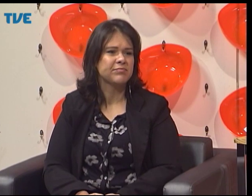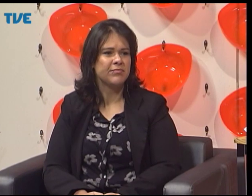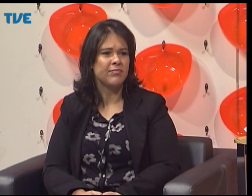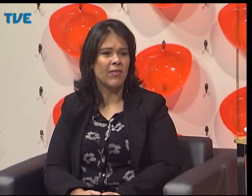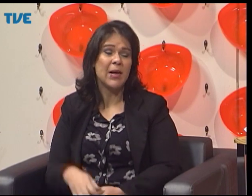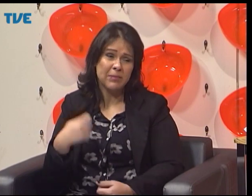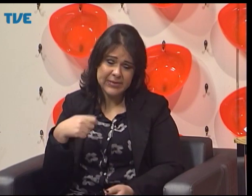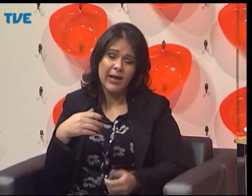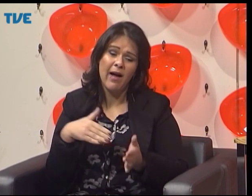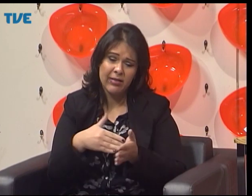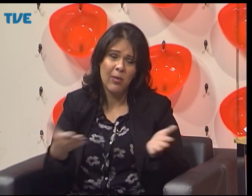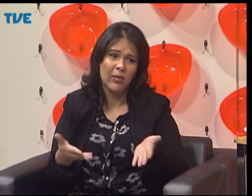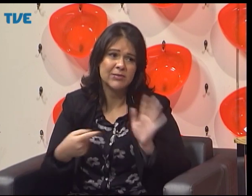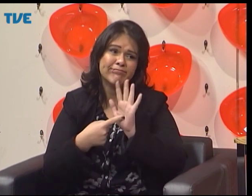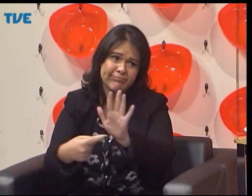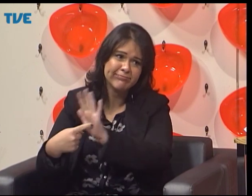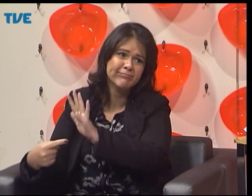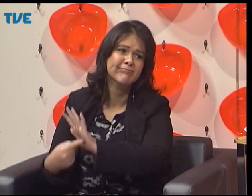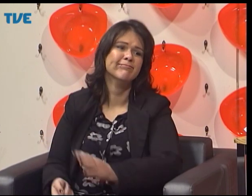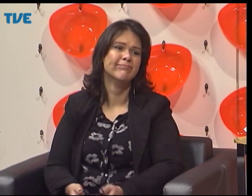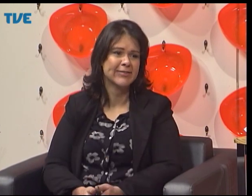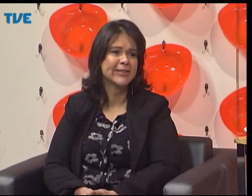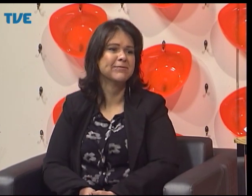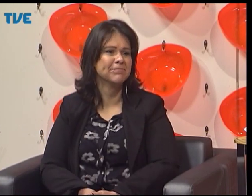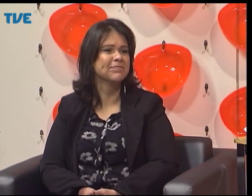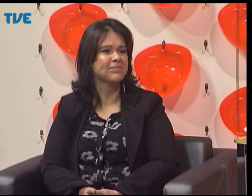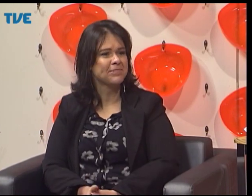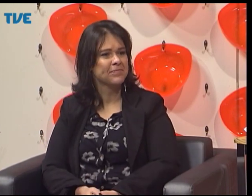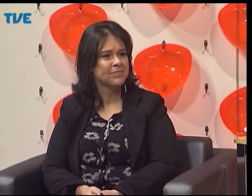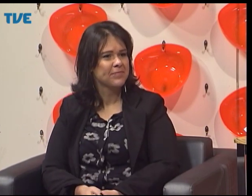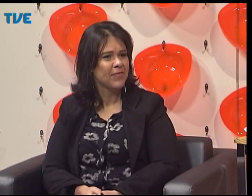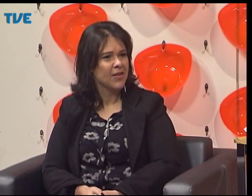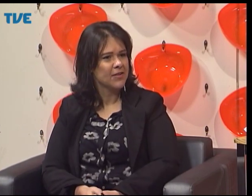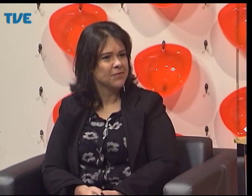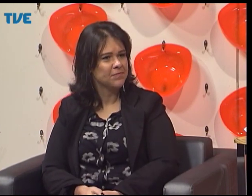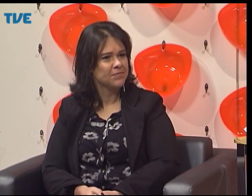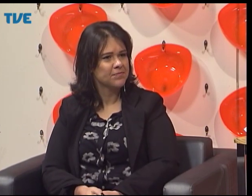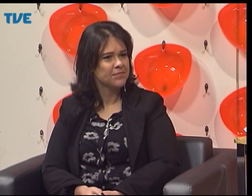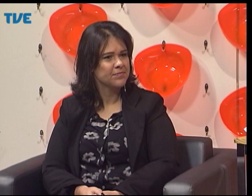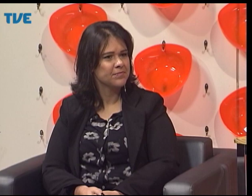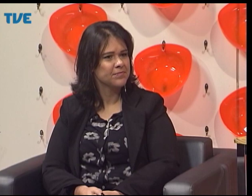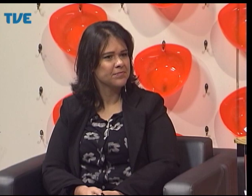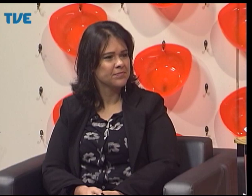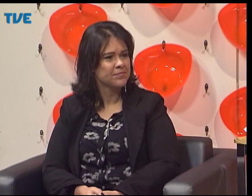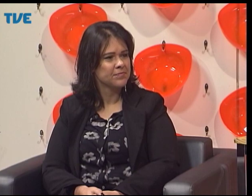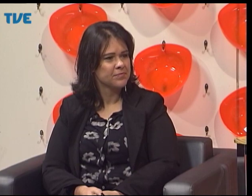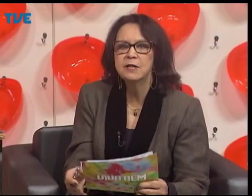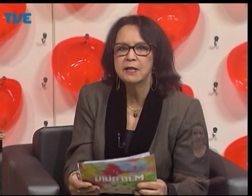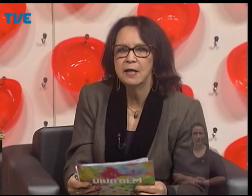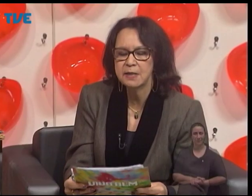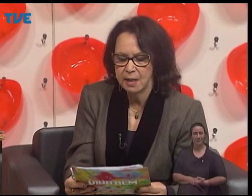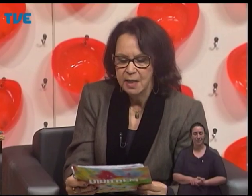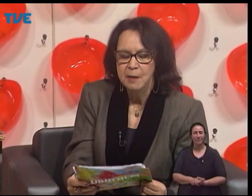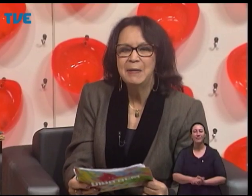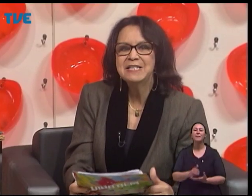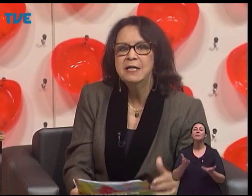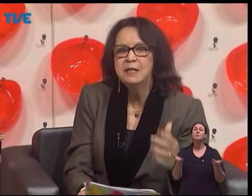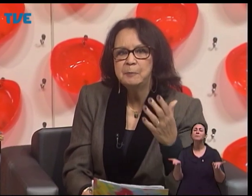será que estão sendo preconceituosos ou não? Mas a gente tenta mostrar o lado bom disso tudo. Claro, com certeza. Mas ainda